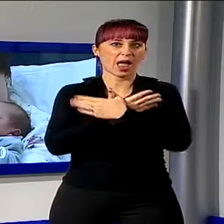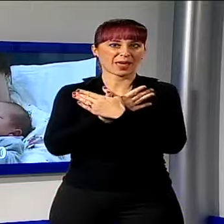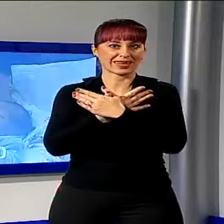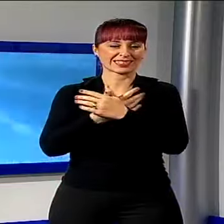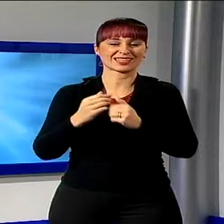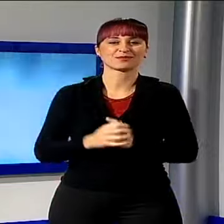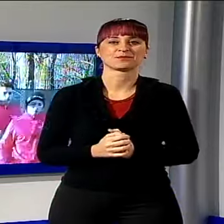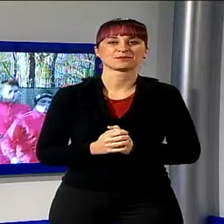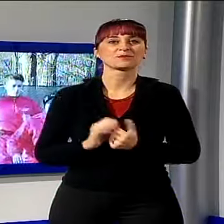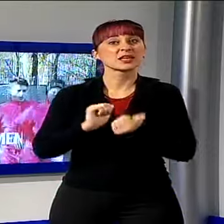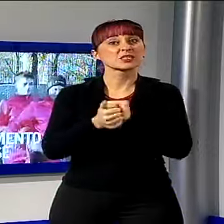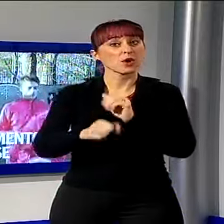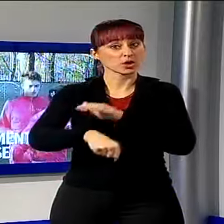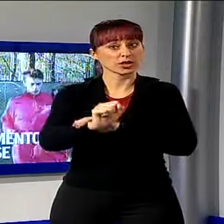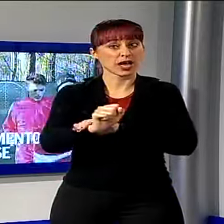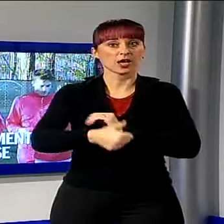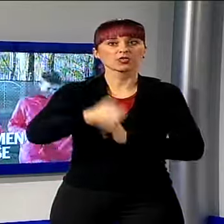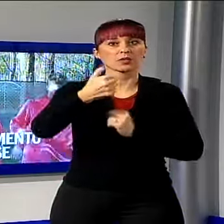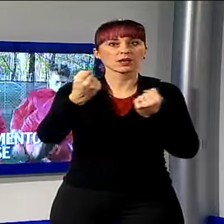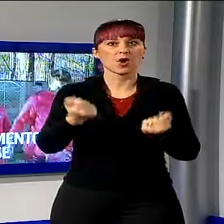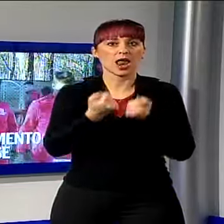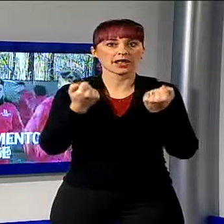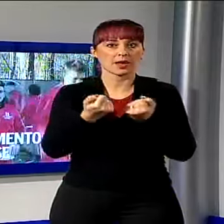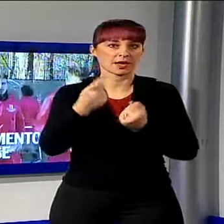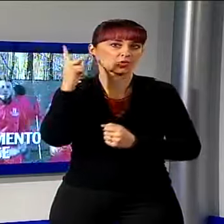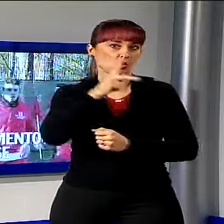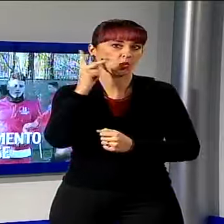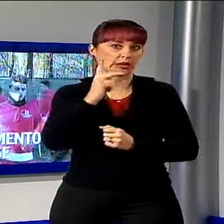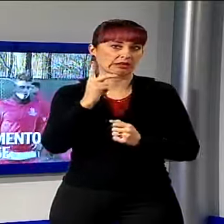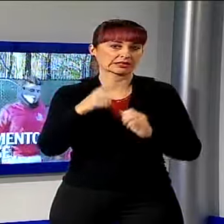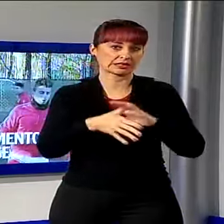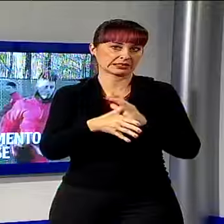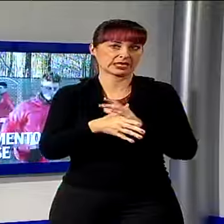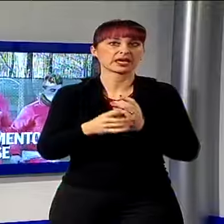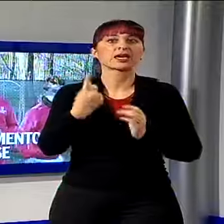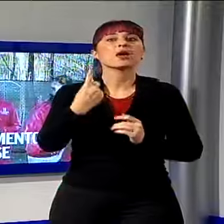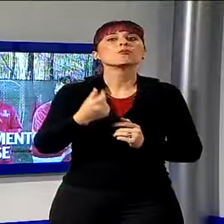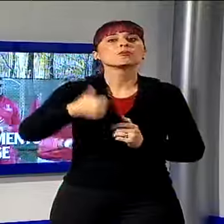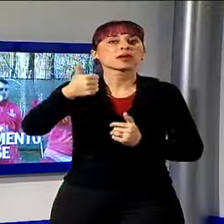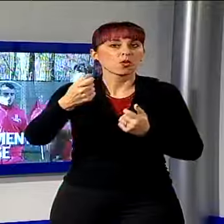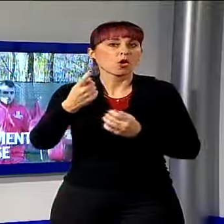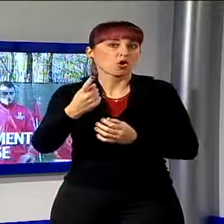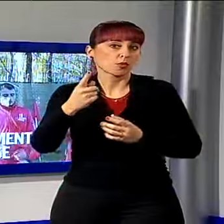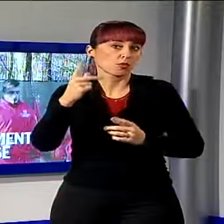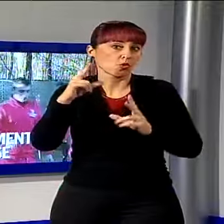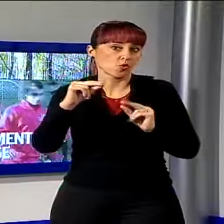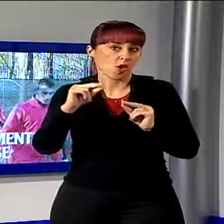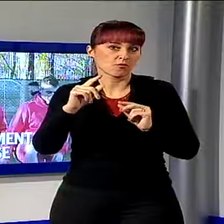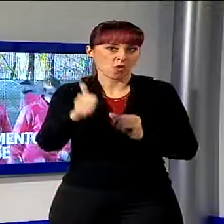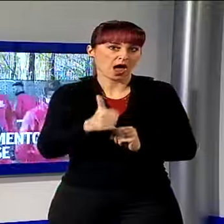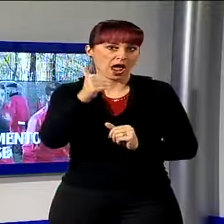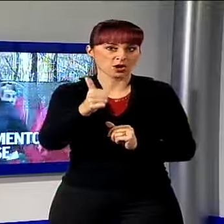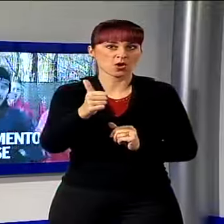Lo sport e il calcio, primo allenamento per la Lucchese, prima seduta del nuovo anno per i rossoneri ma senza i